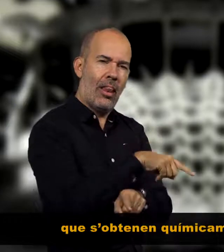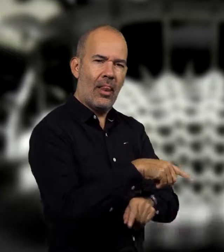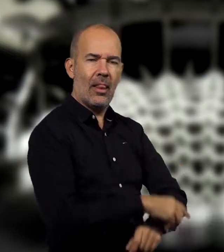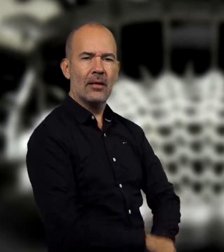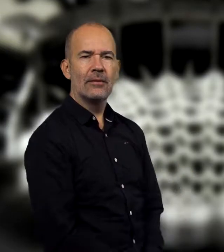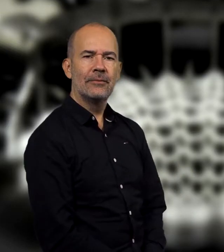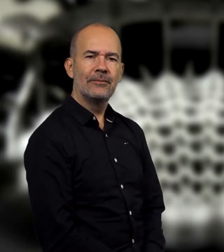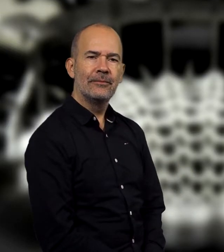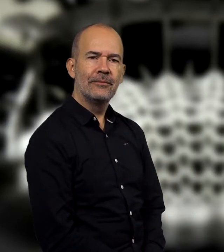meitat segle es a